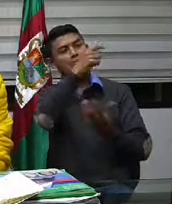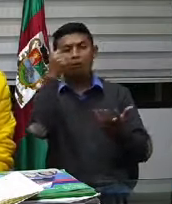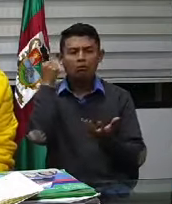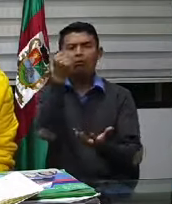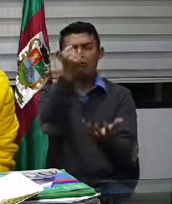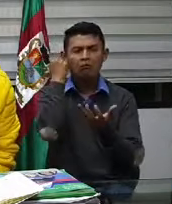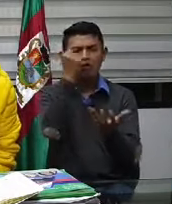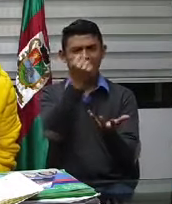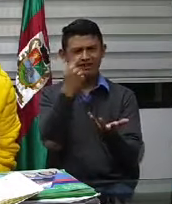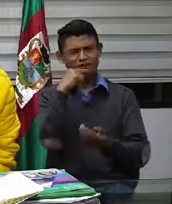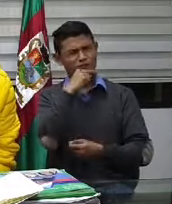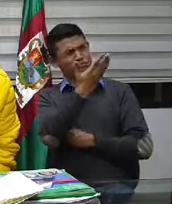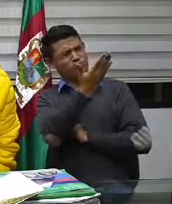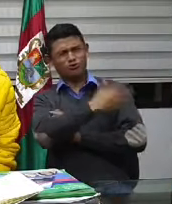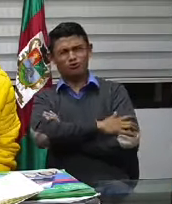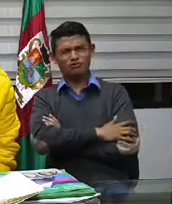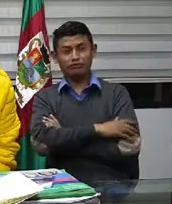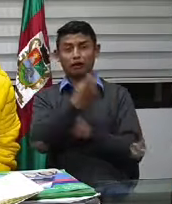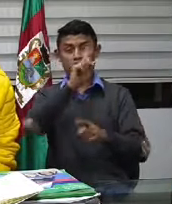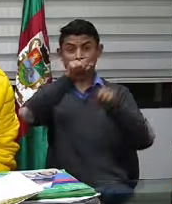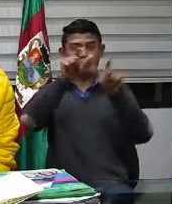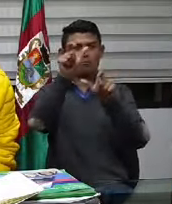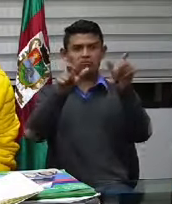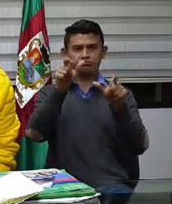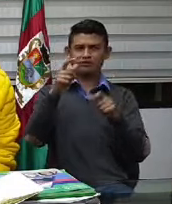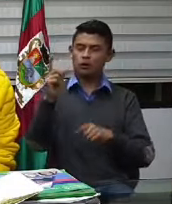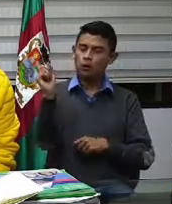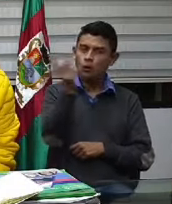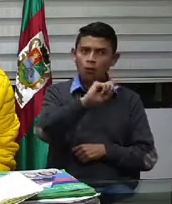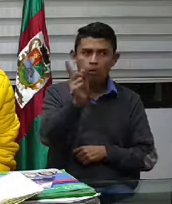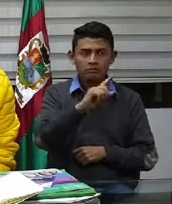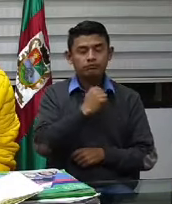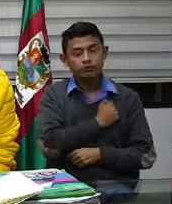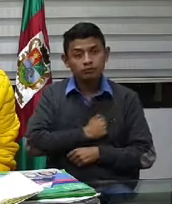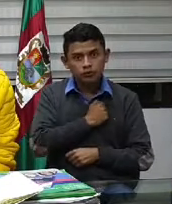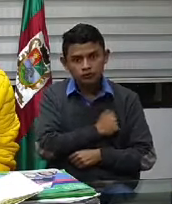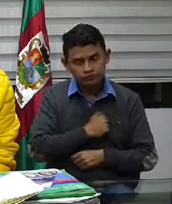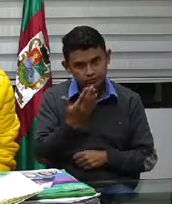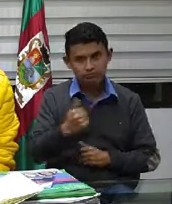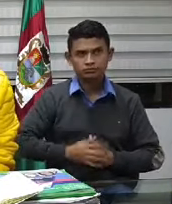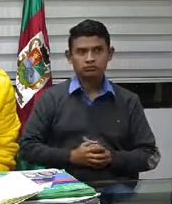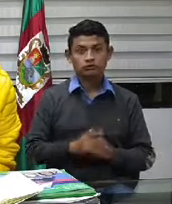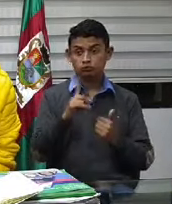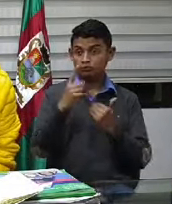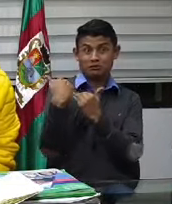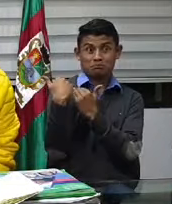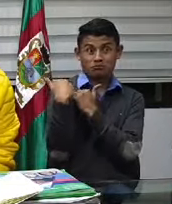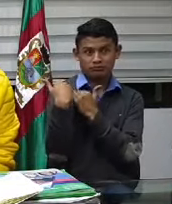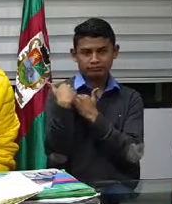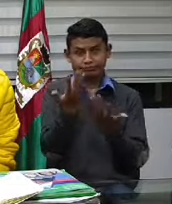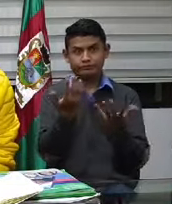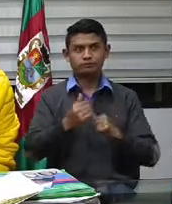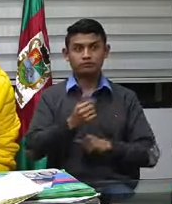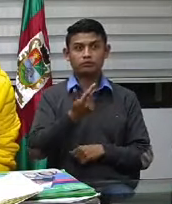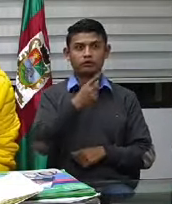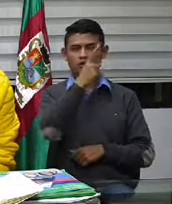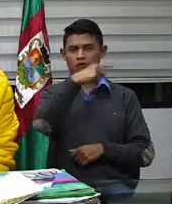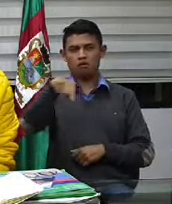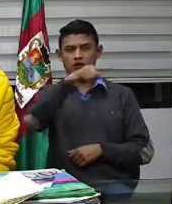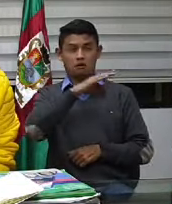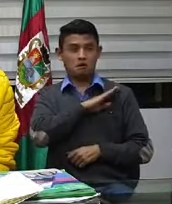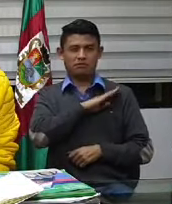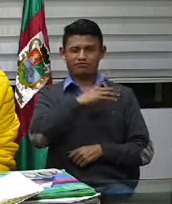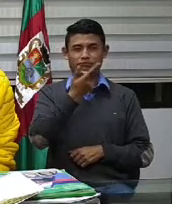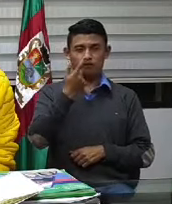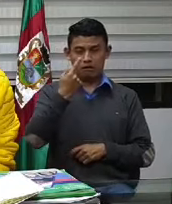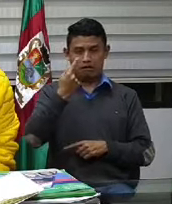necesita en otros lados, por favor, seamos responsables. Que entonces sigamos el trapo rojo y colgado todos los días, y todos